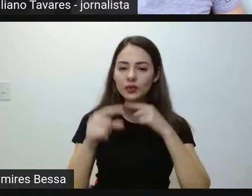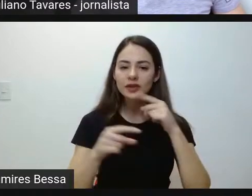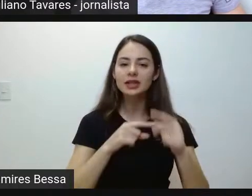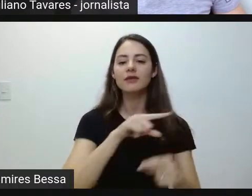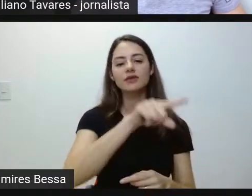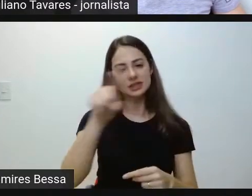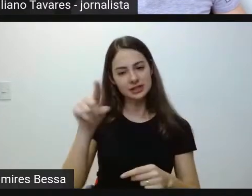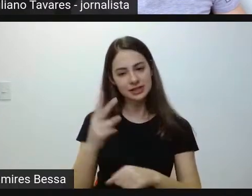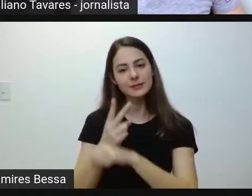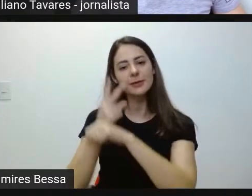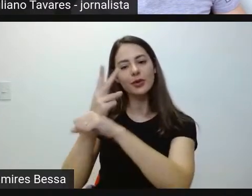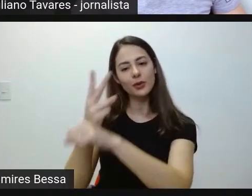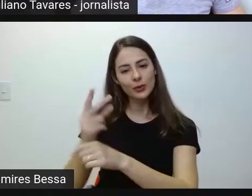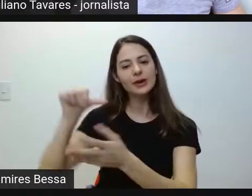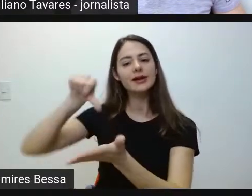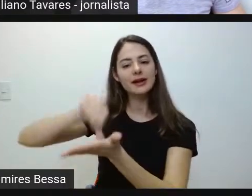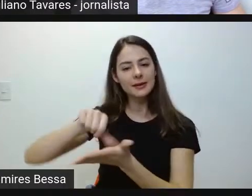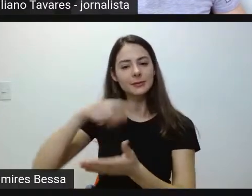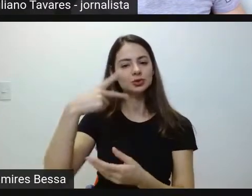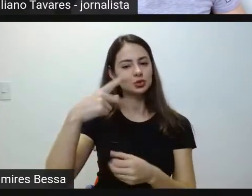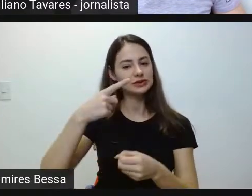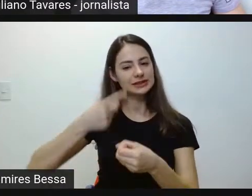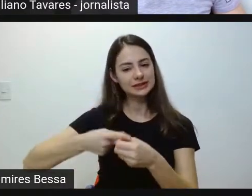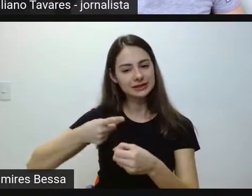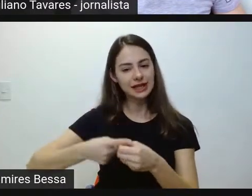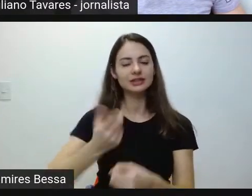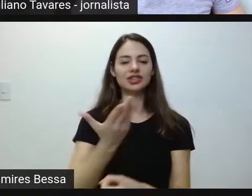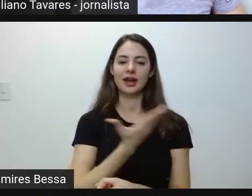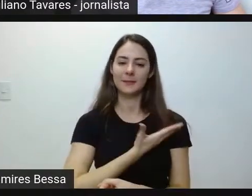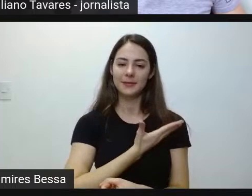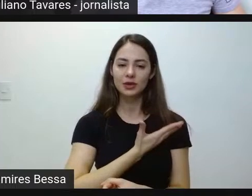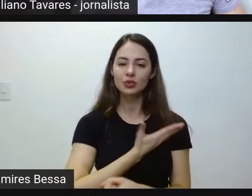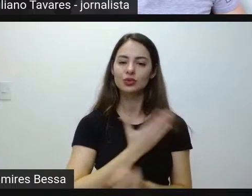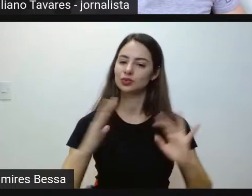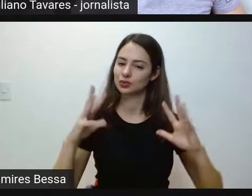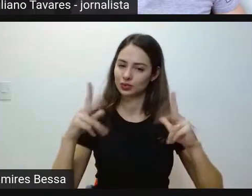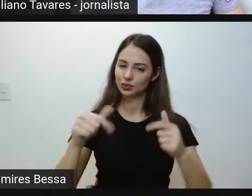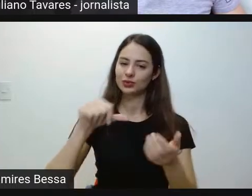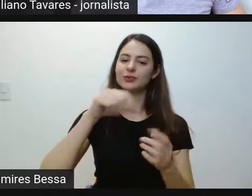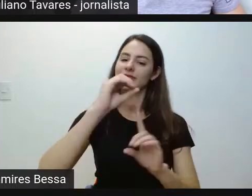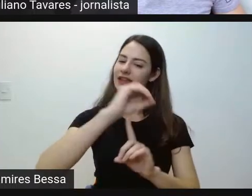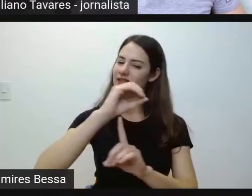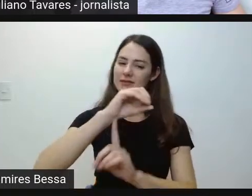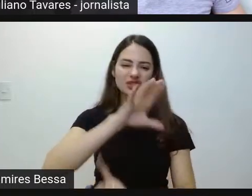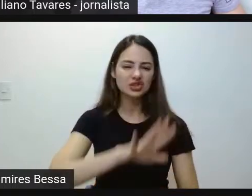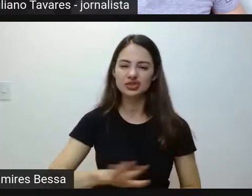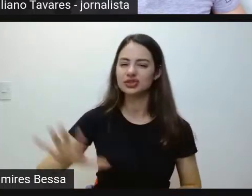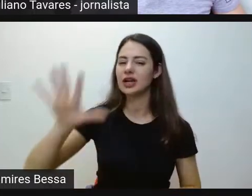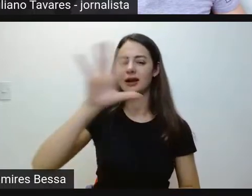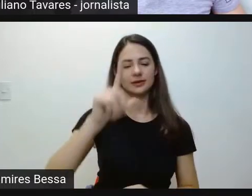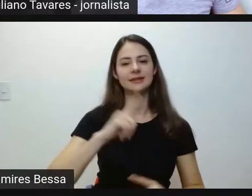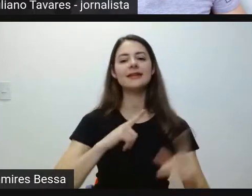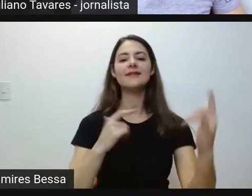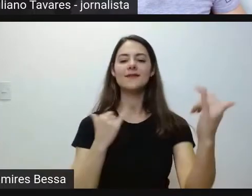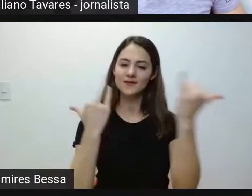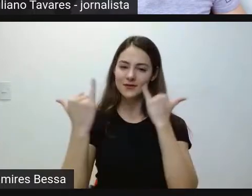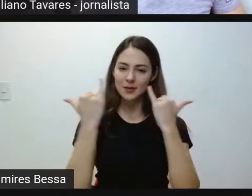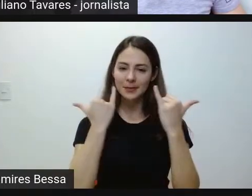o campus da sua cidade, nossas colegas, nossos colegas do FMG têm essas informações,